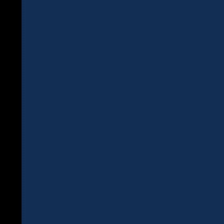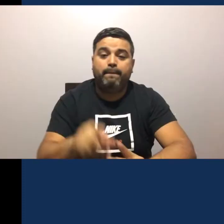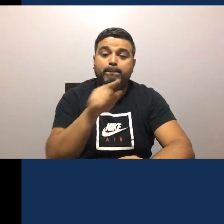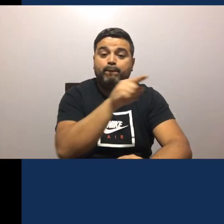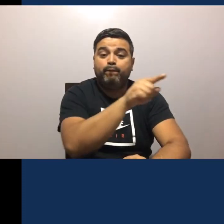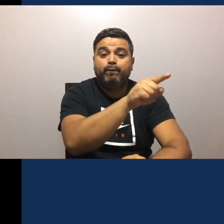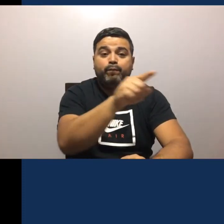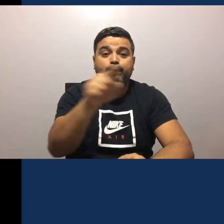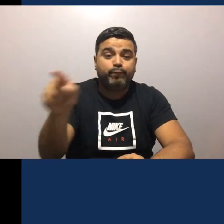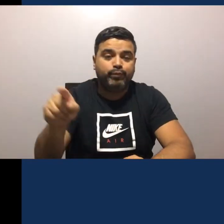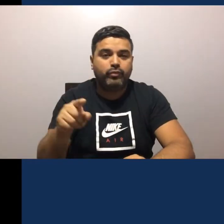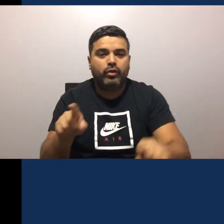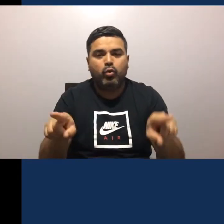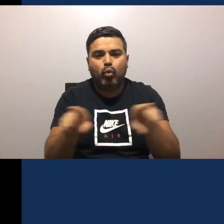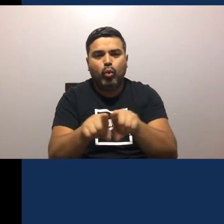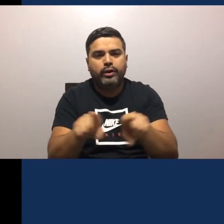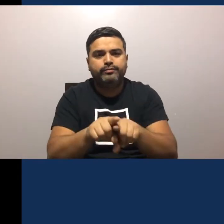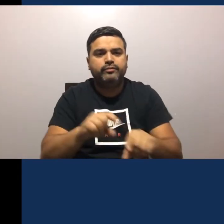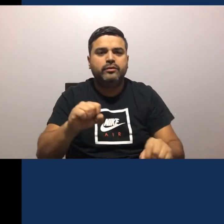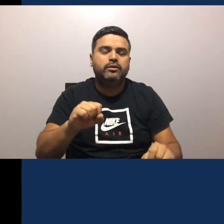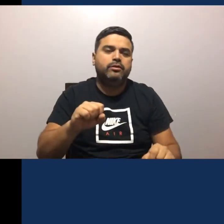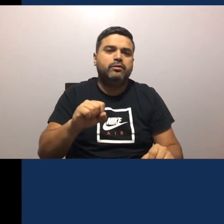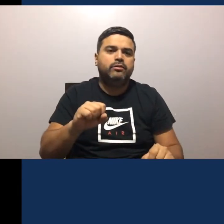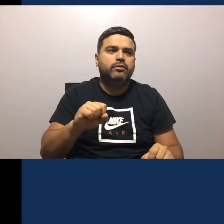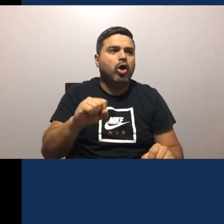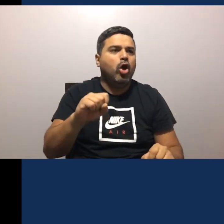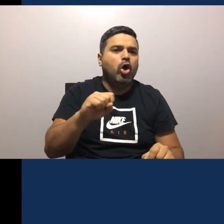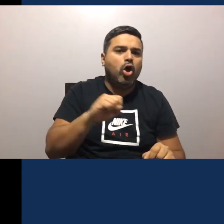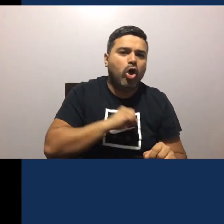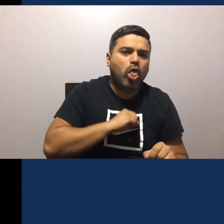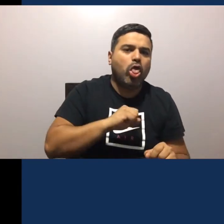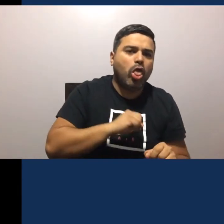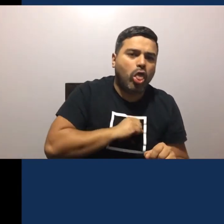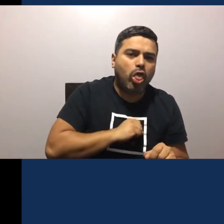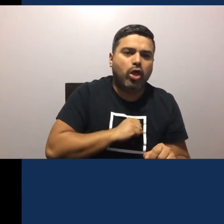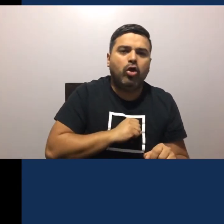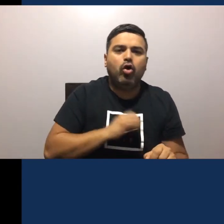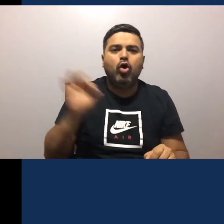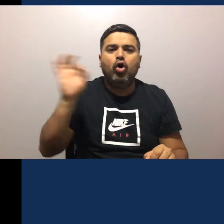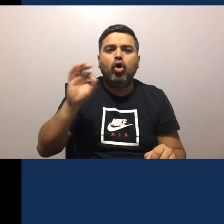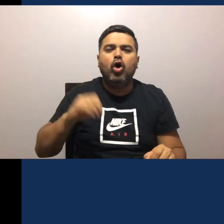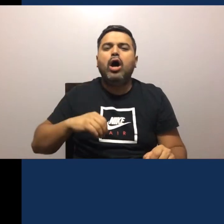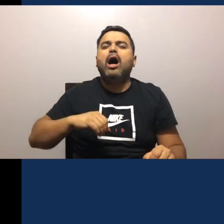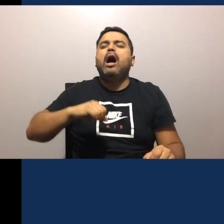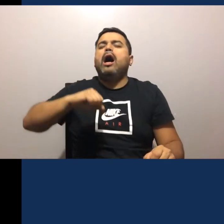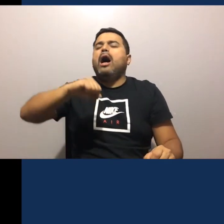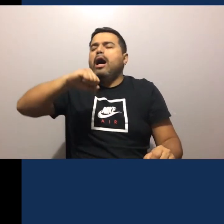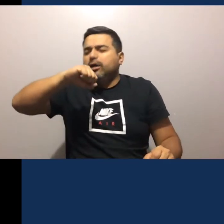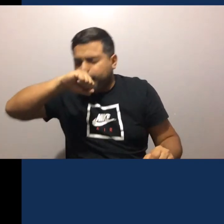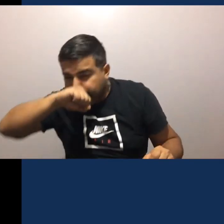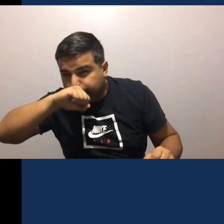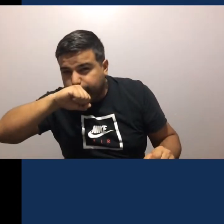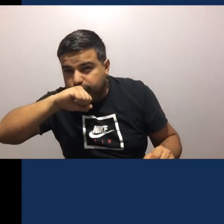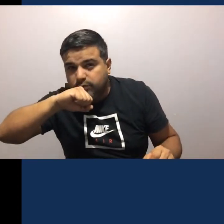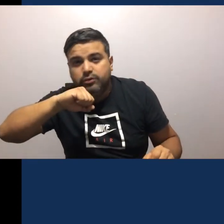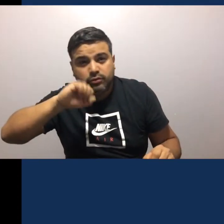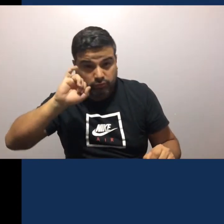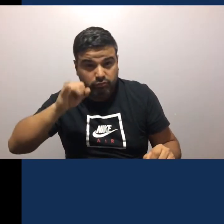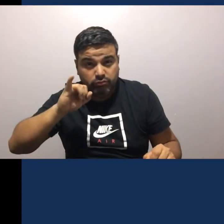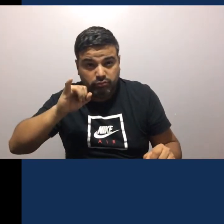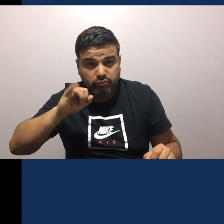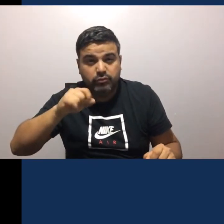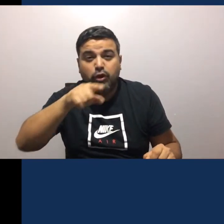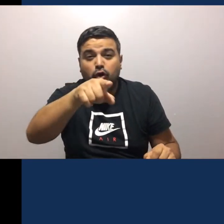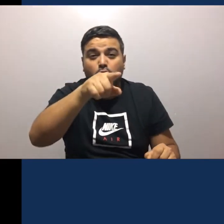Si por ejemplo Tosen O estornuda No lo hagas Con la boca abierta Si hay una persona Al lado